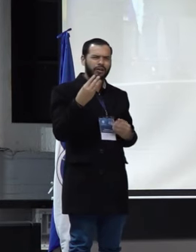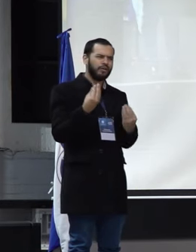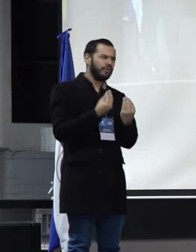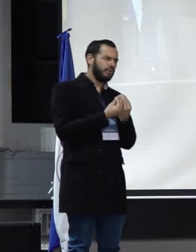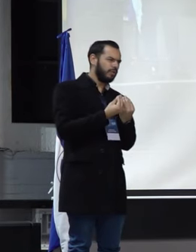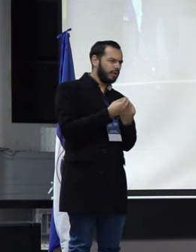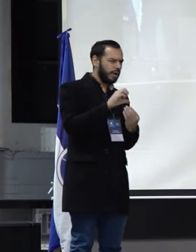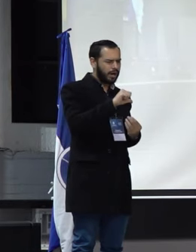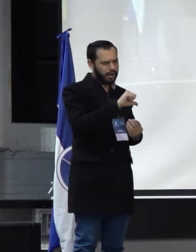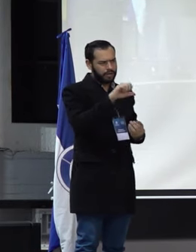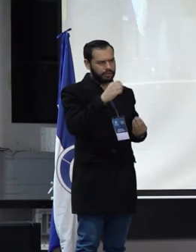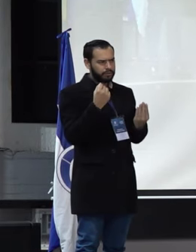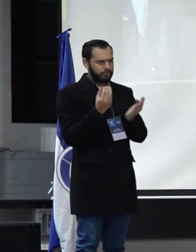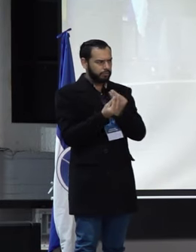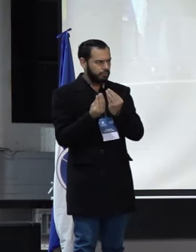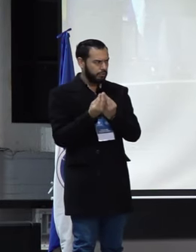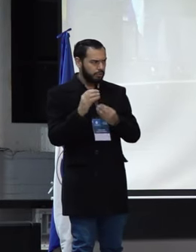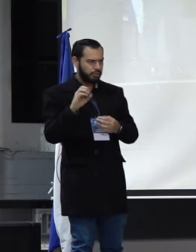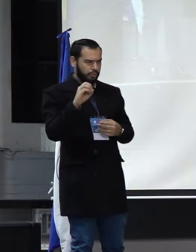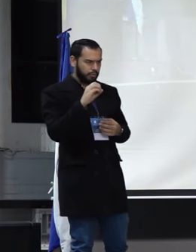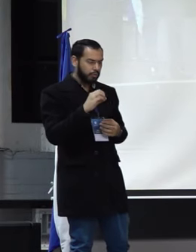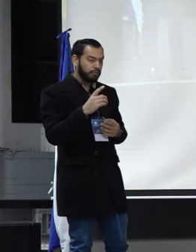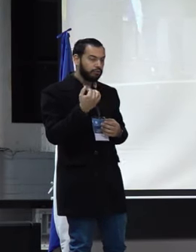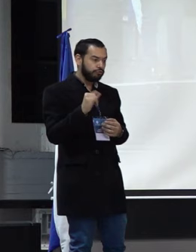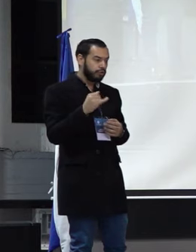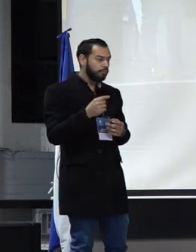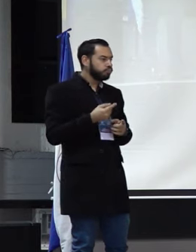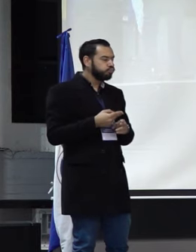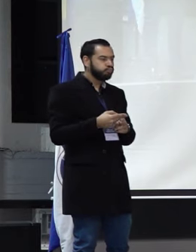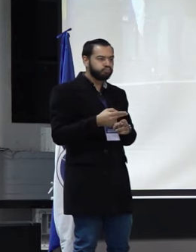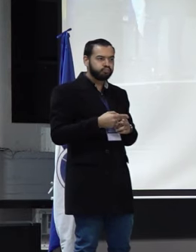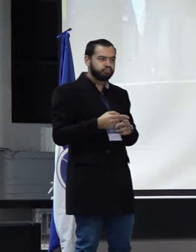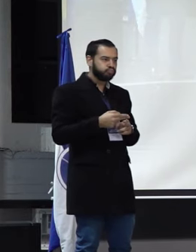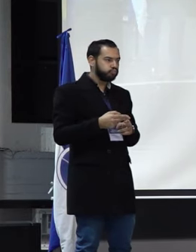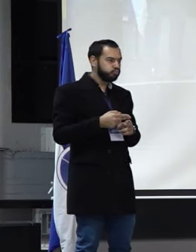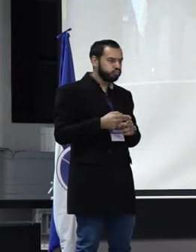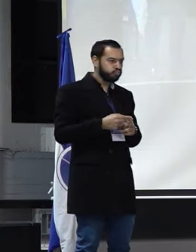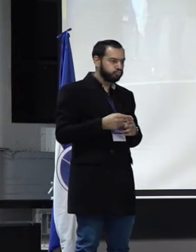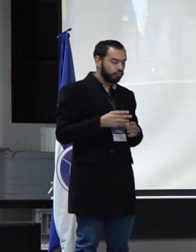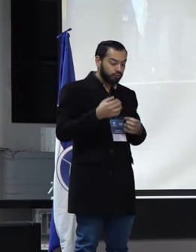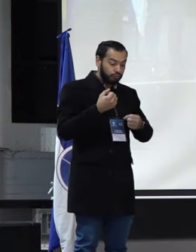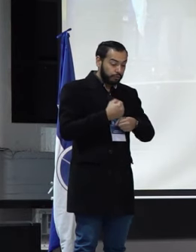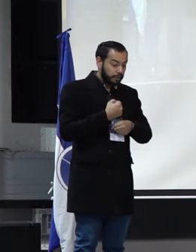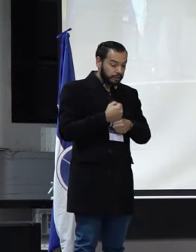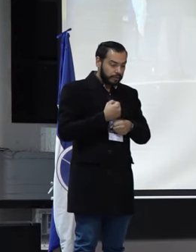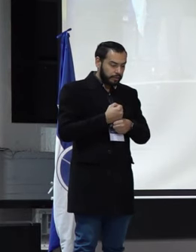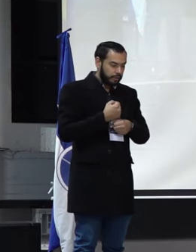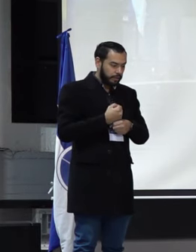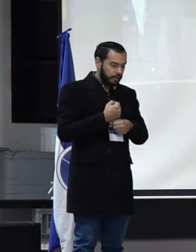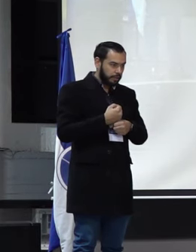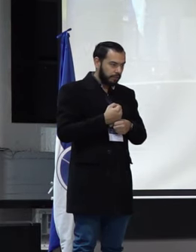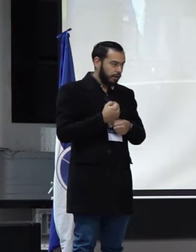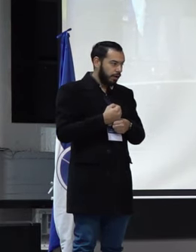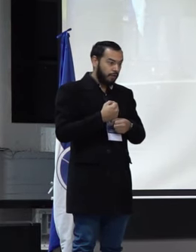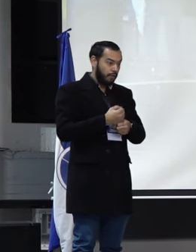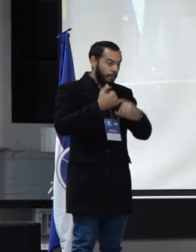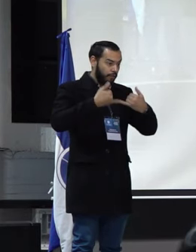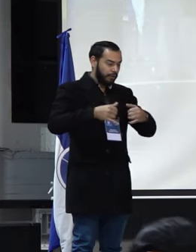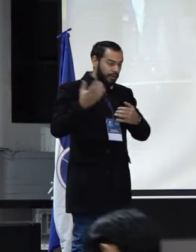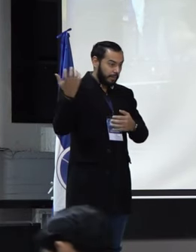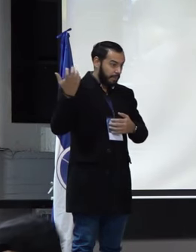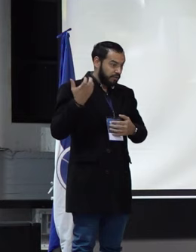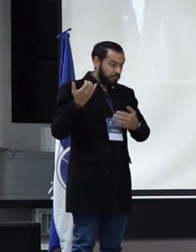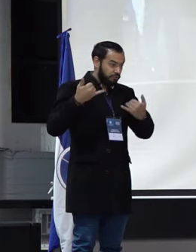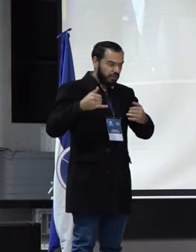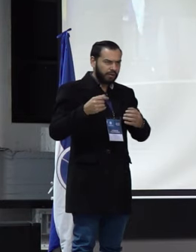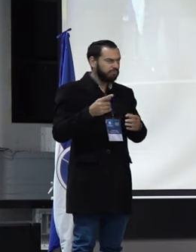compañeras y aquellos compañeros que ya están a puertas de finalizar todo su periodo laboral, muchos de ellos desvinculados de cualquier actividad